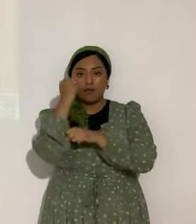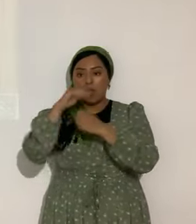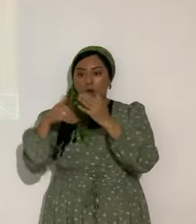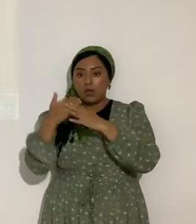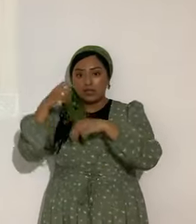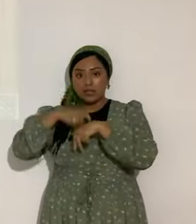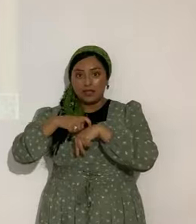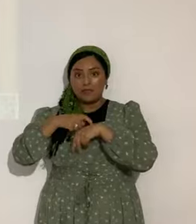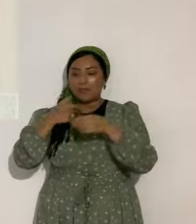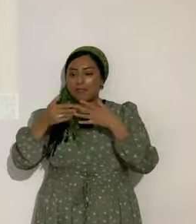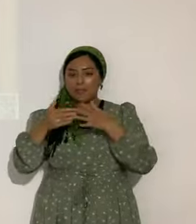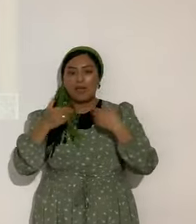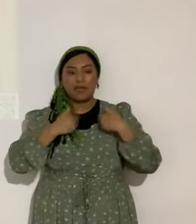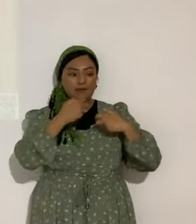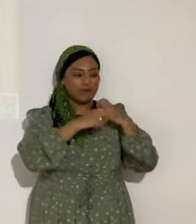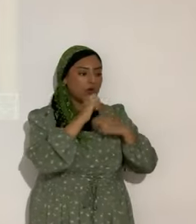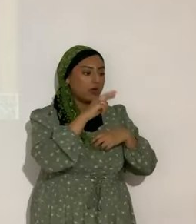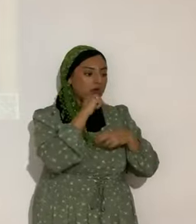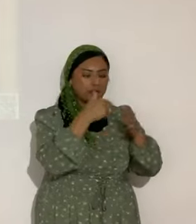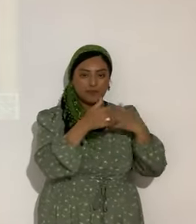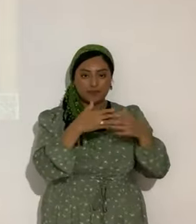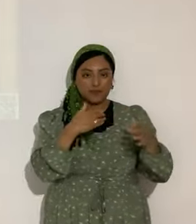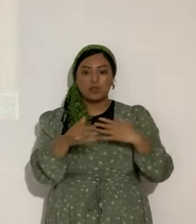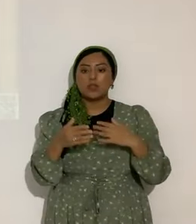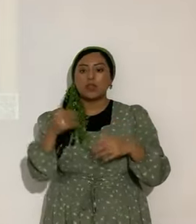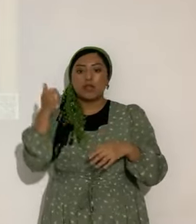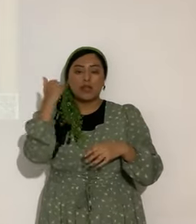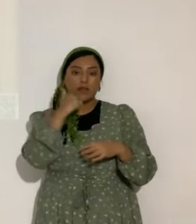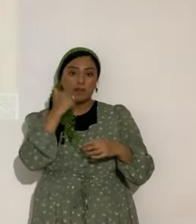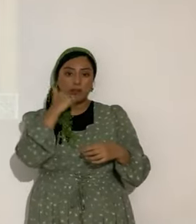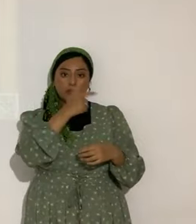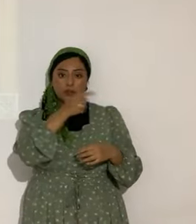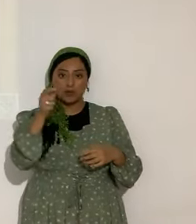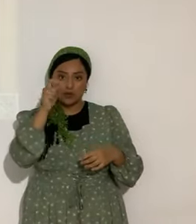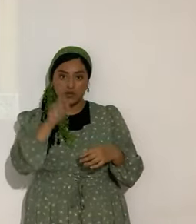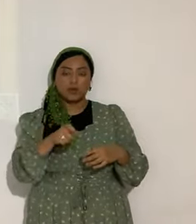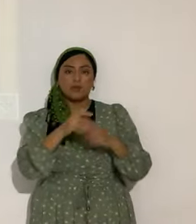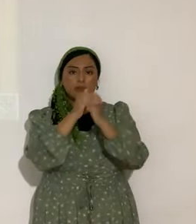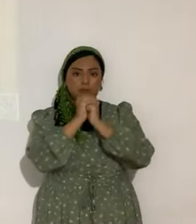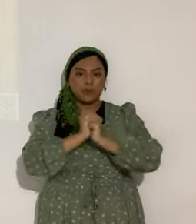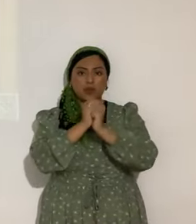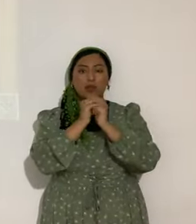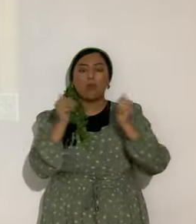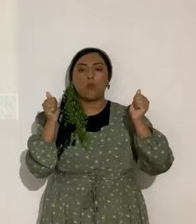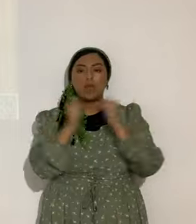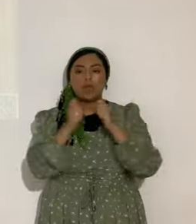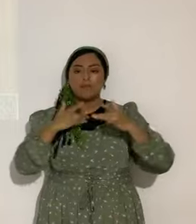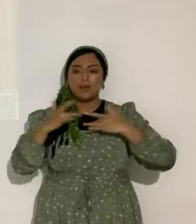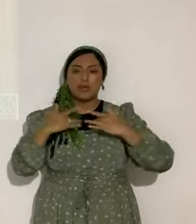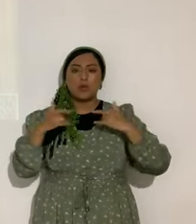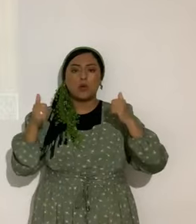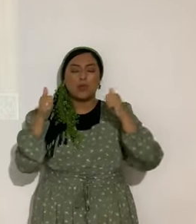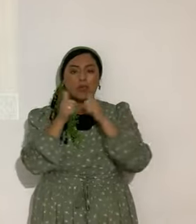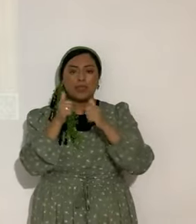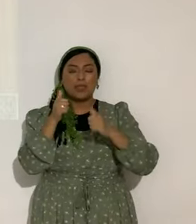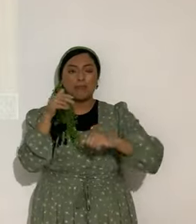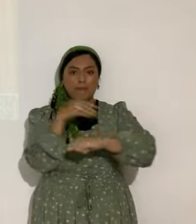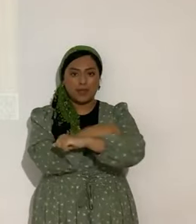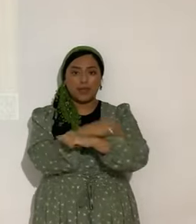Tengamos o no tengamos crisis. Todos los días. Tienen que ser oraciones con pasión. Si tú oras con